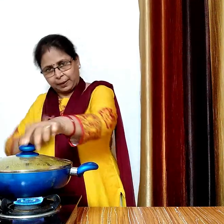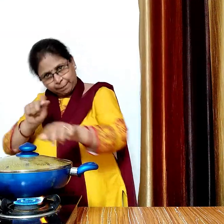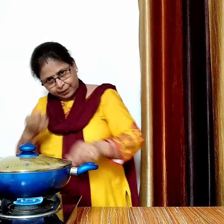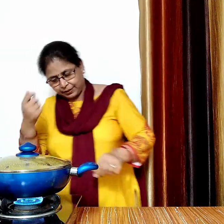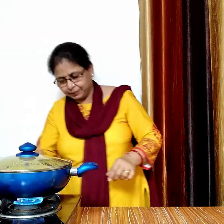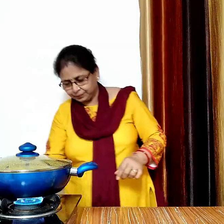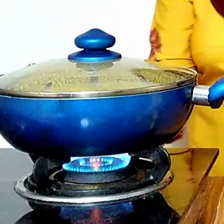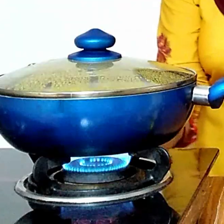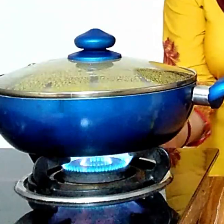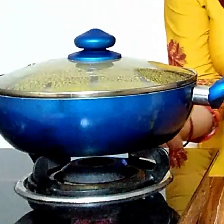अब गैस बंद कर देंगे